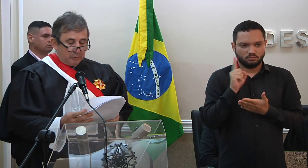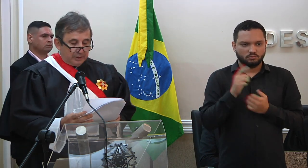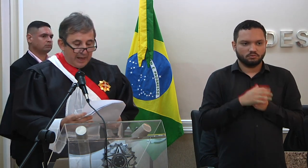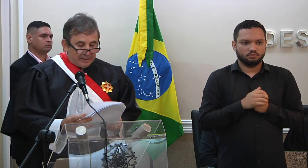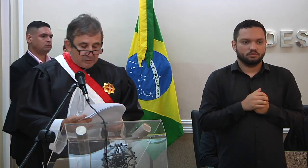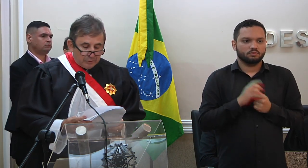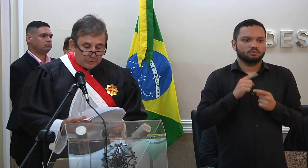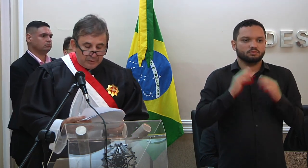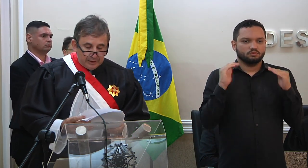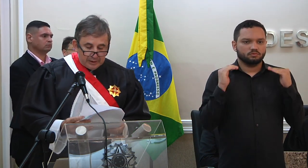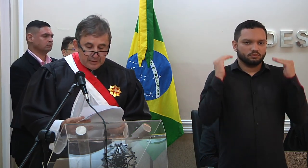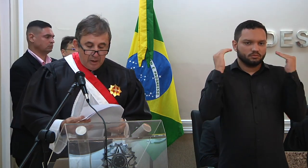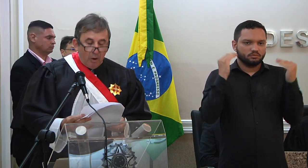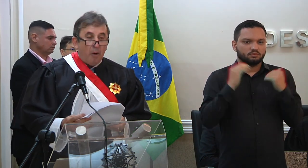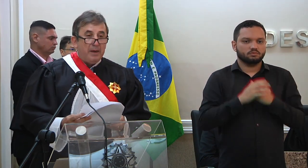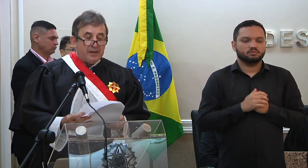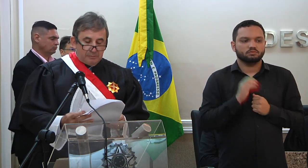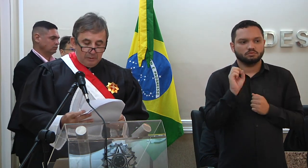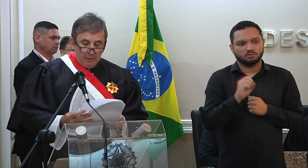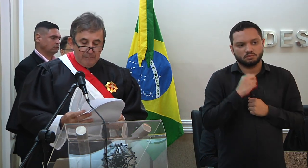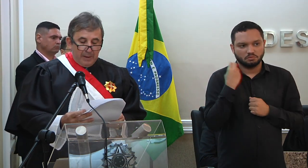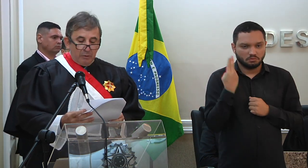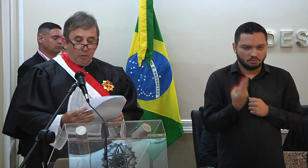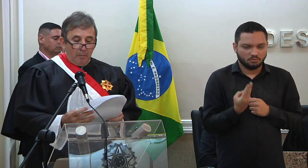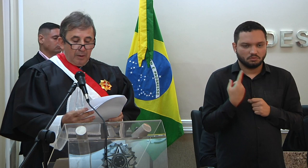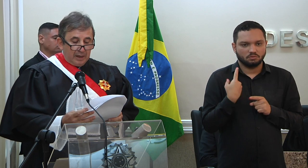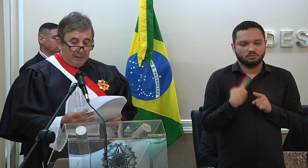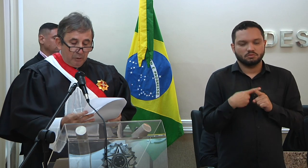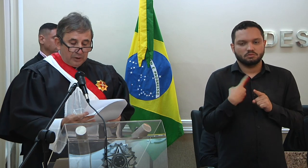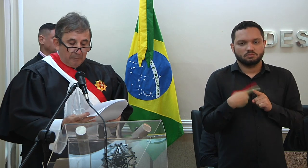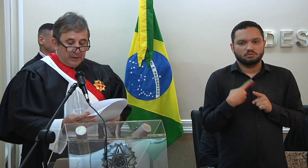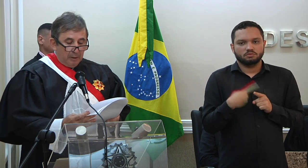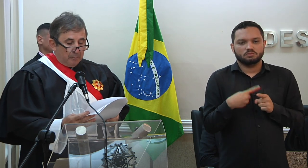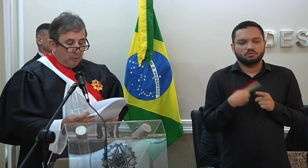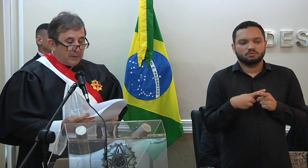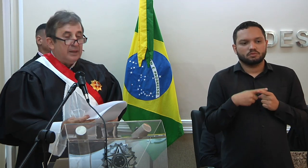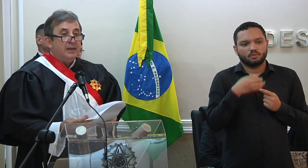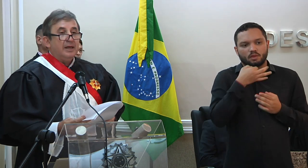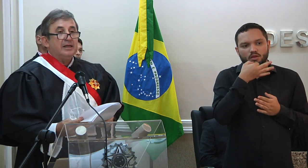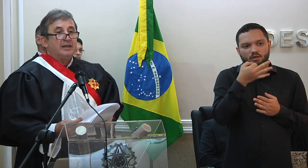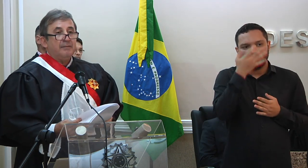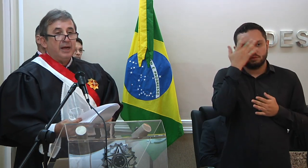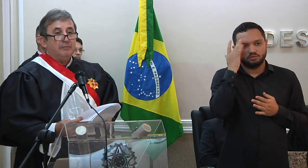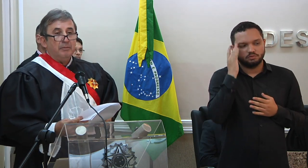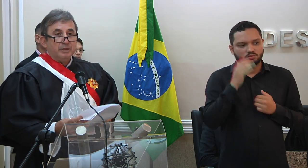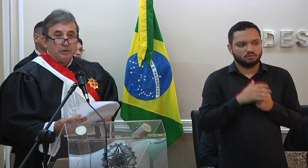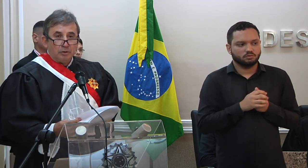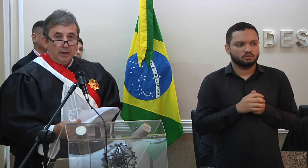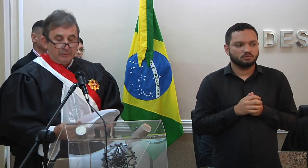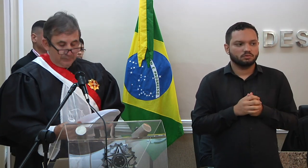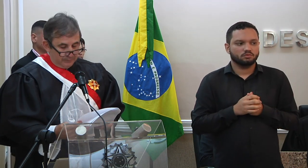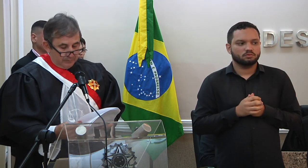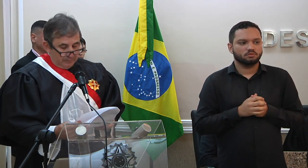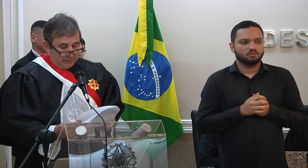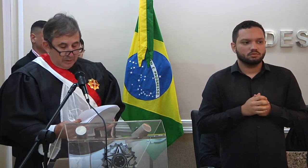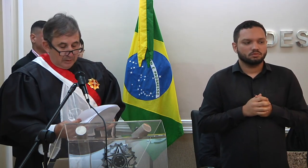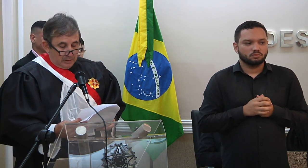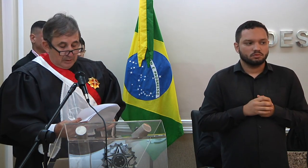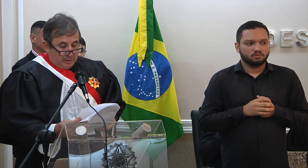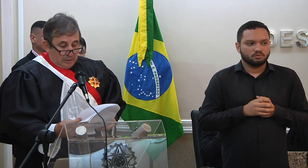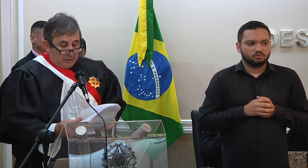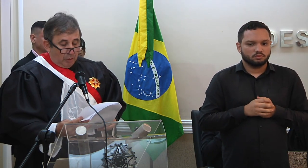seja por autoridades constituídas ou mesmo pelo clamor da opinião pública em determinado momento histórico.